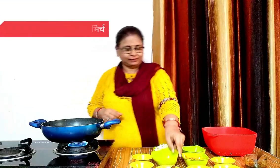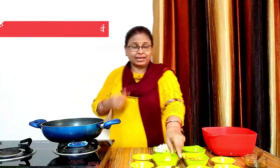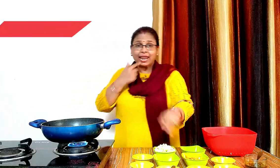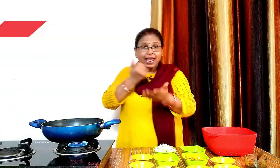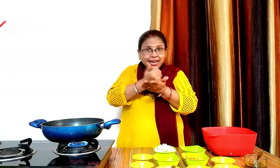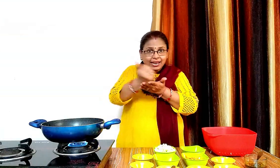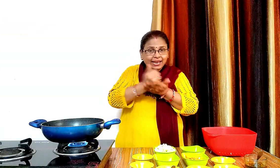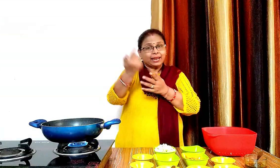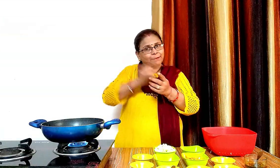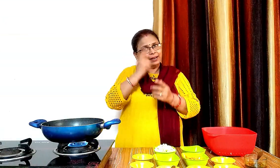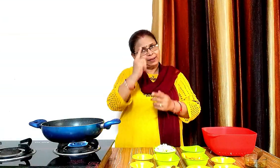एक कटा हुआ काजर